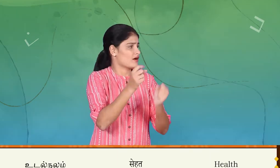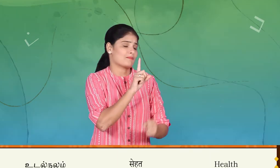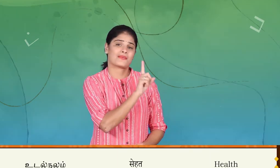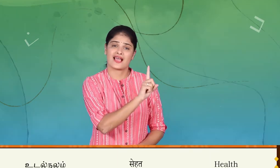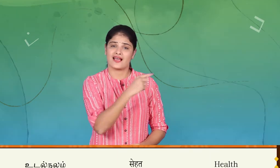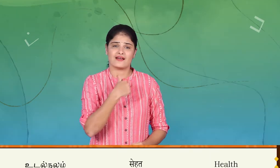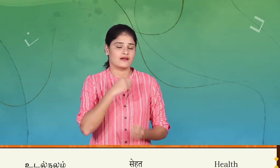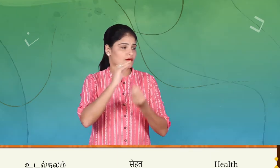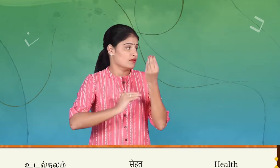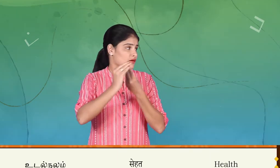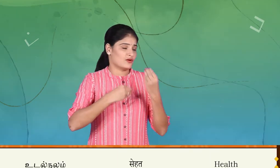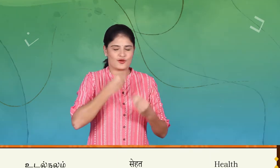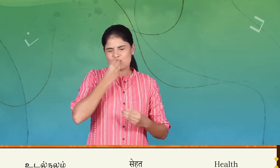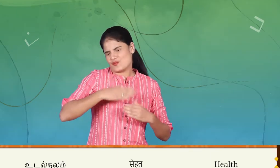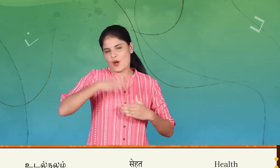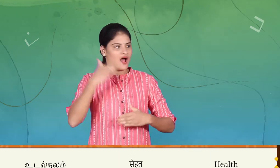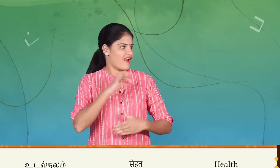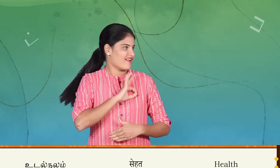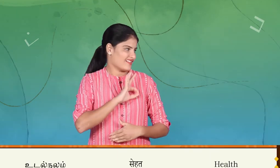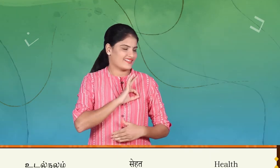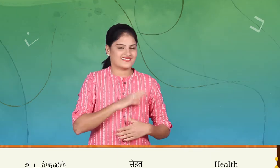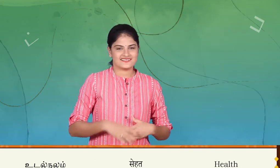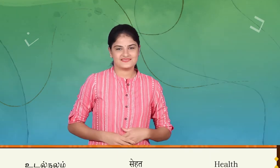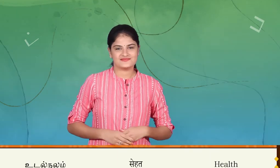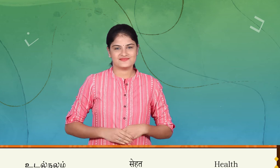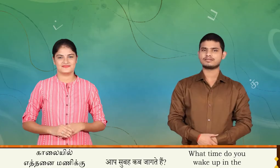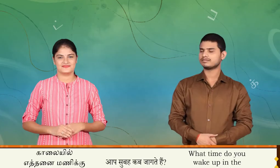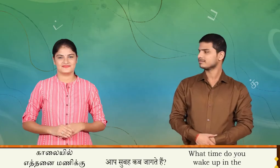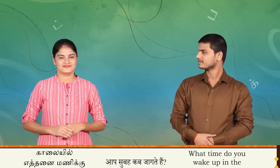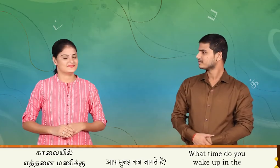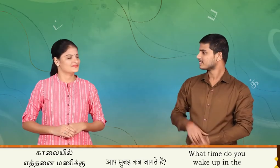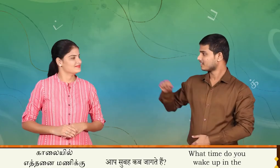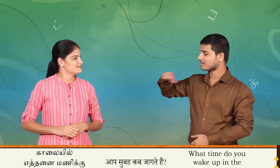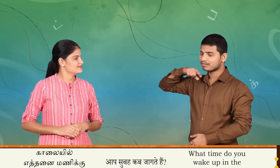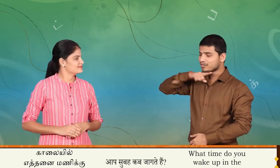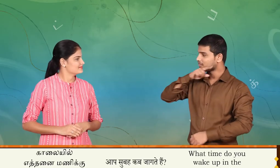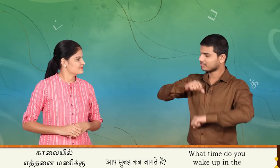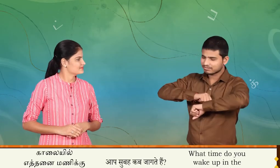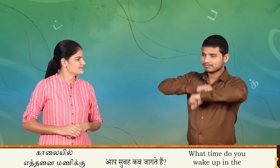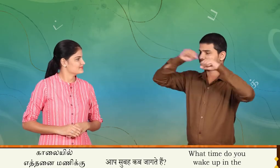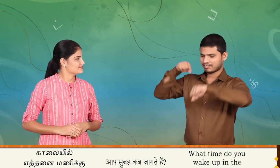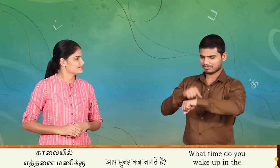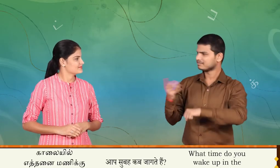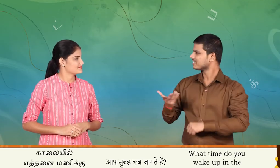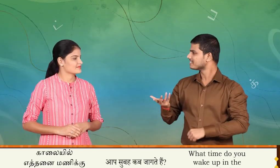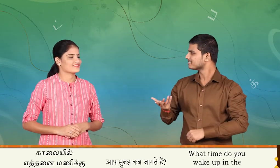ஆனால் எனக்கு வாழை பழமே பிடிக்கும் காலையில் எத்தனை மனிக்கி எழந்திருப்பாய்?